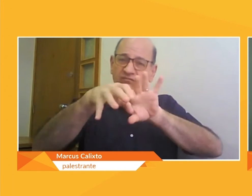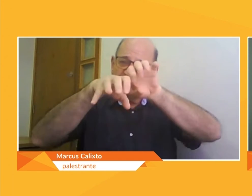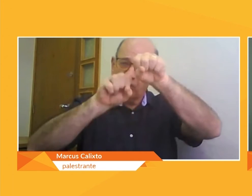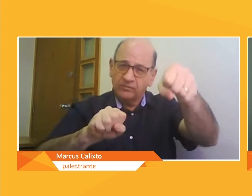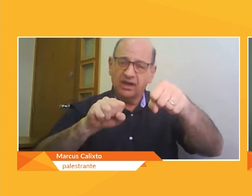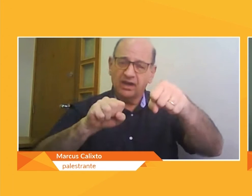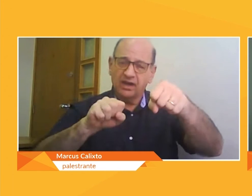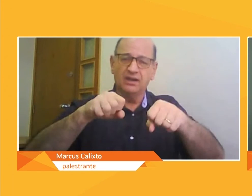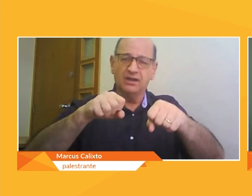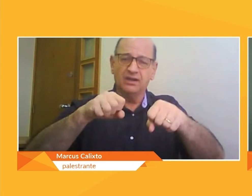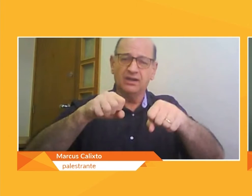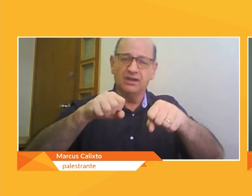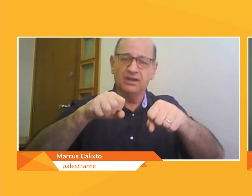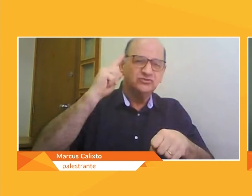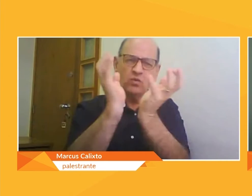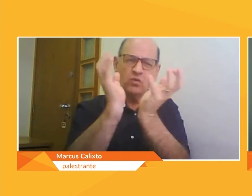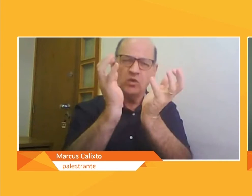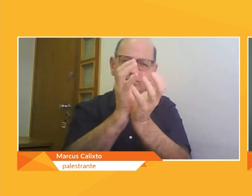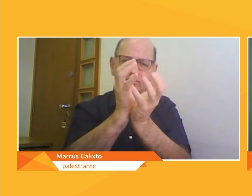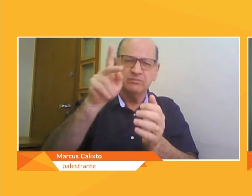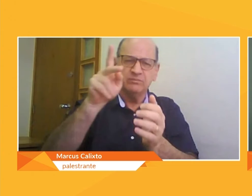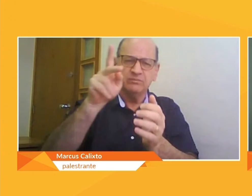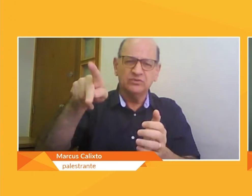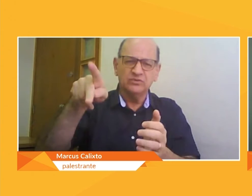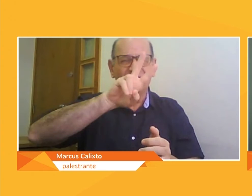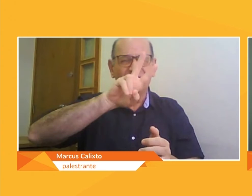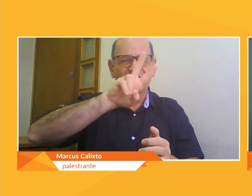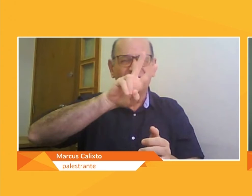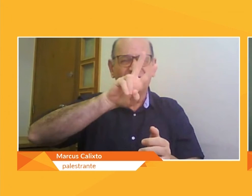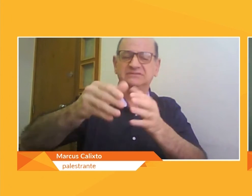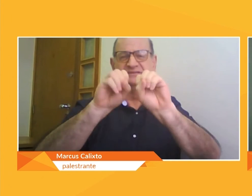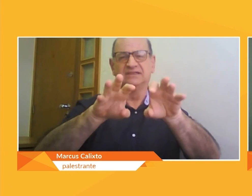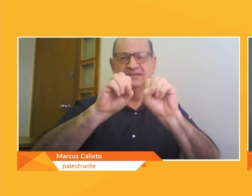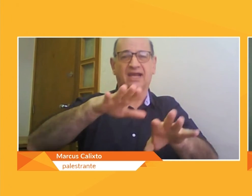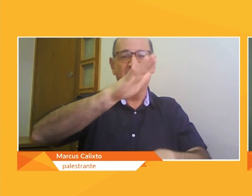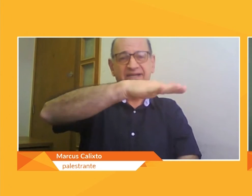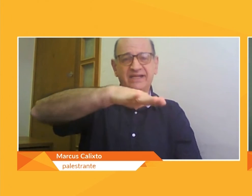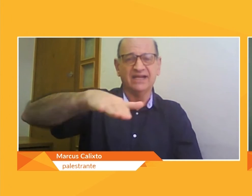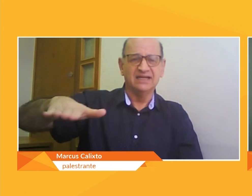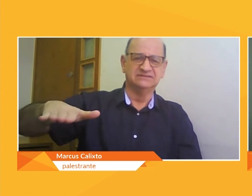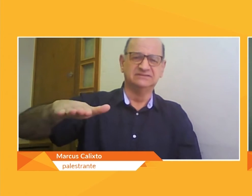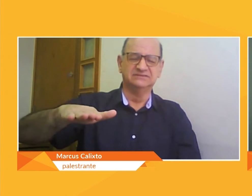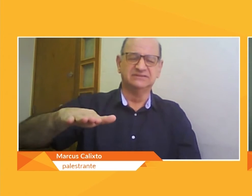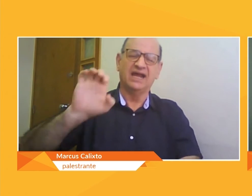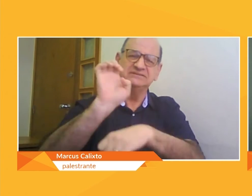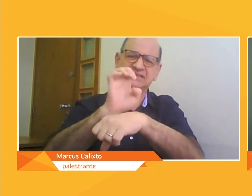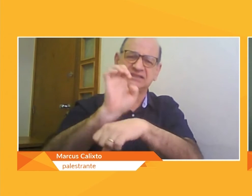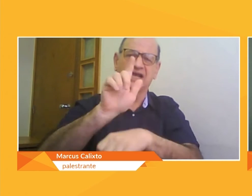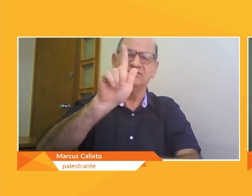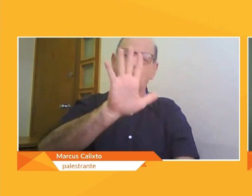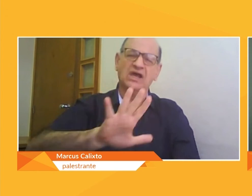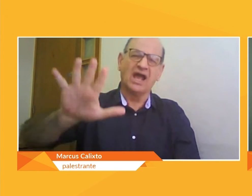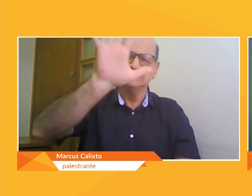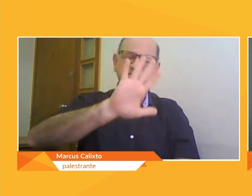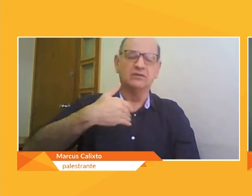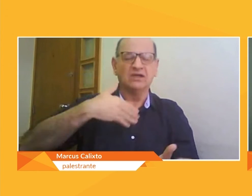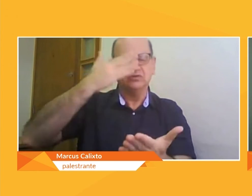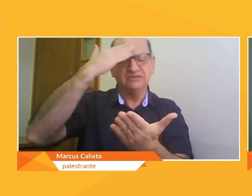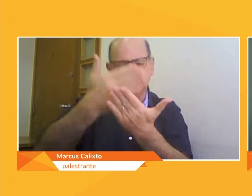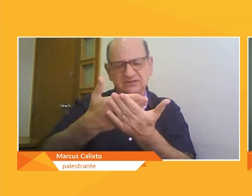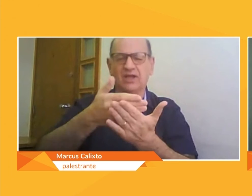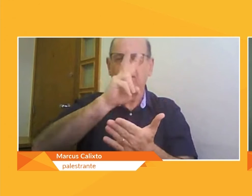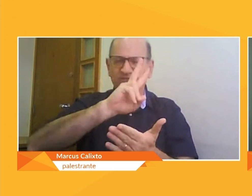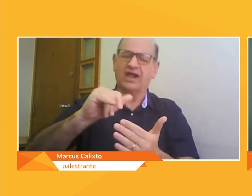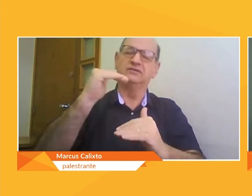aí nós temos a pedagogia bilíngue no Instituto Federal, polo de aparecida pelo Instituto